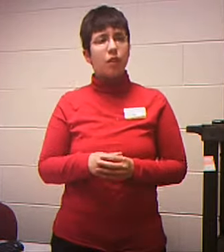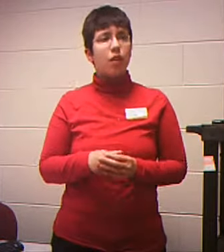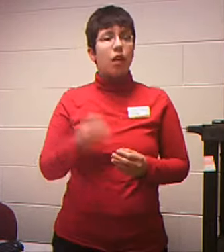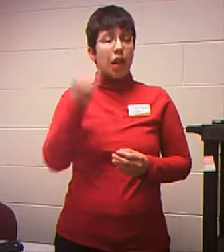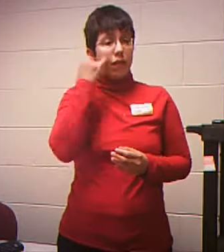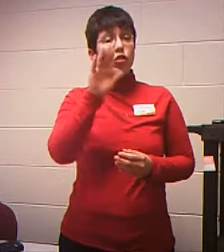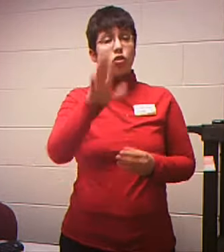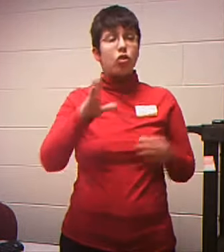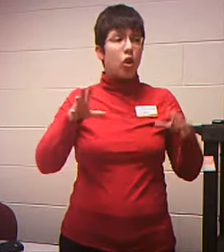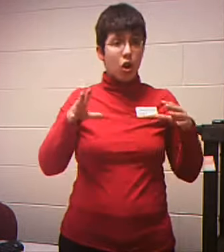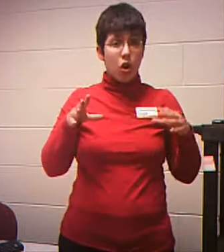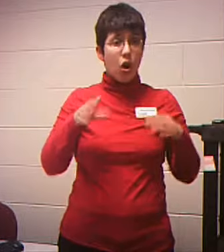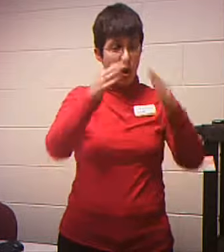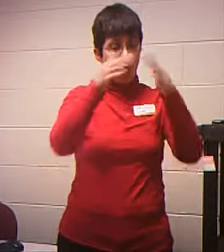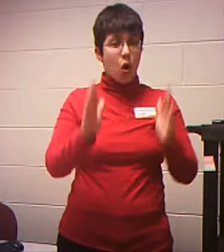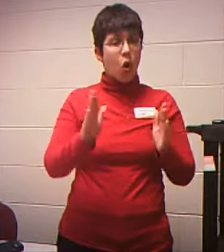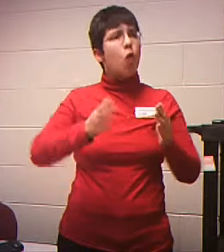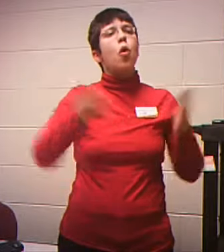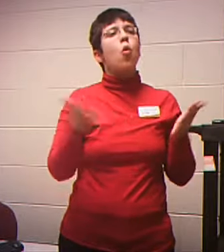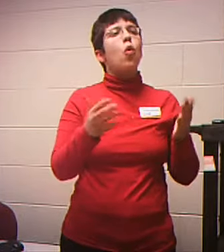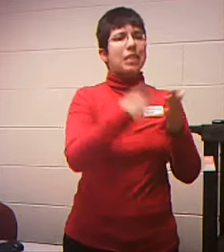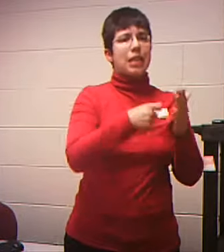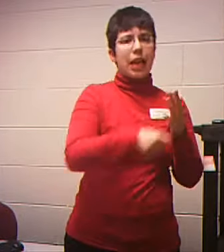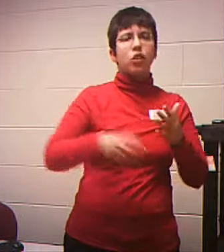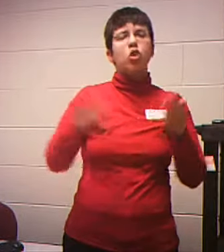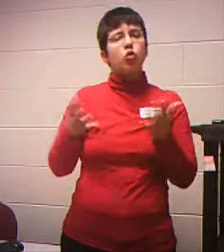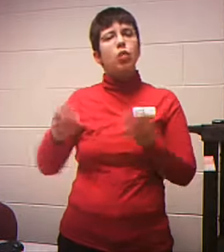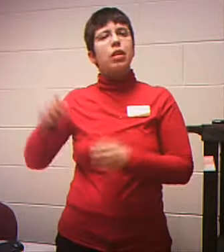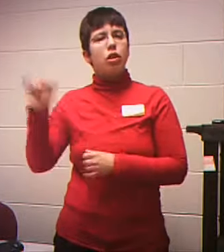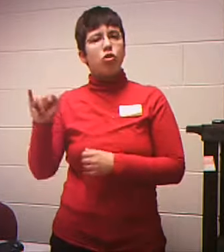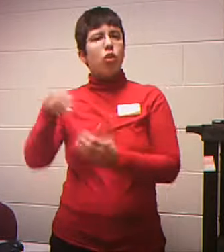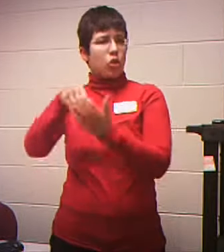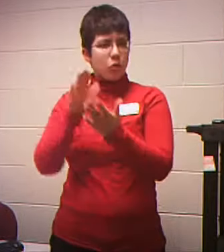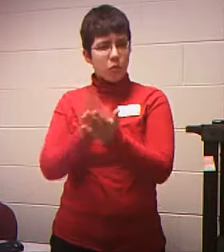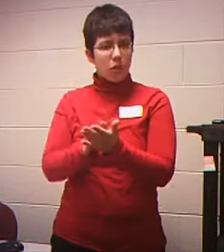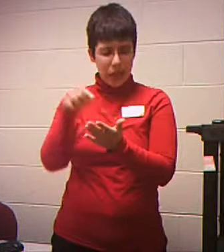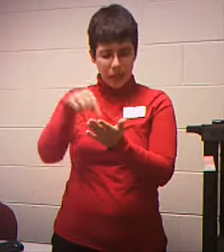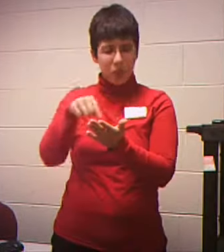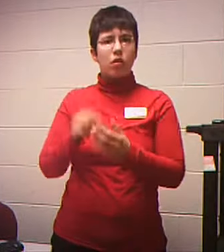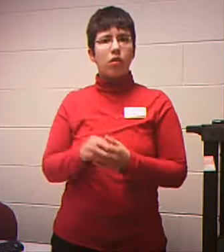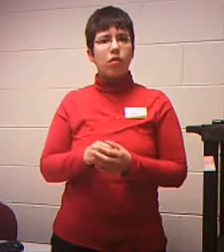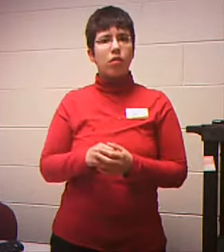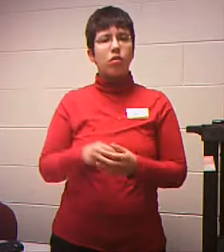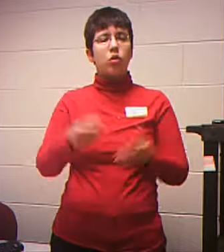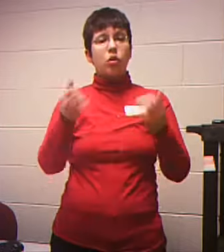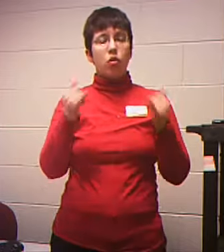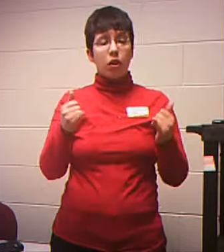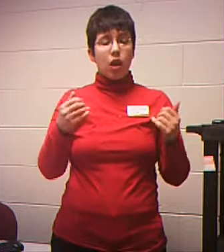Your Home What The Taxes And Insurance Are And Then You've Got Room Here For Four Properties If You Own One Four Properties It